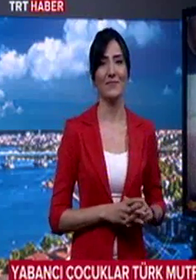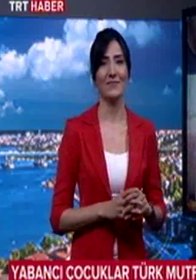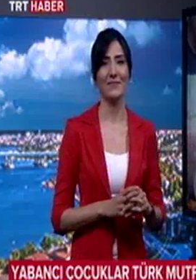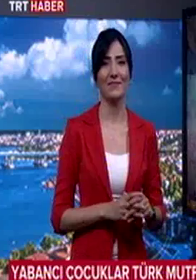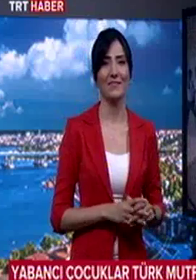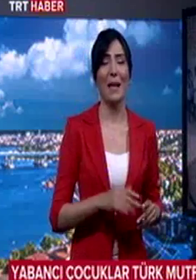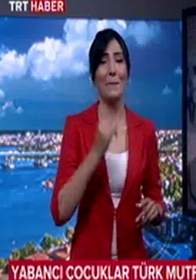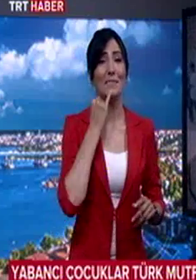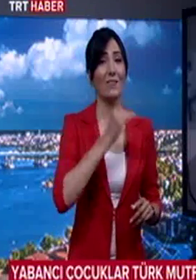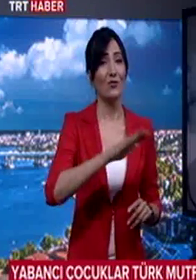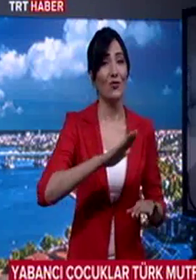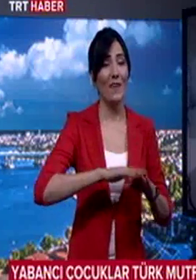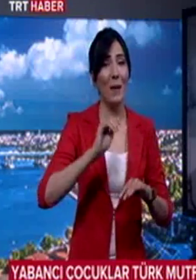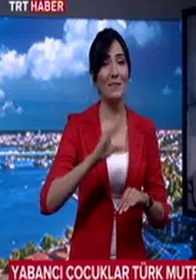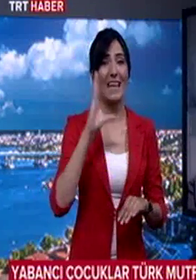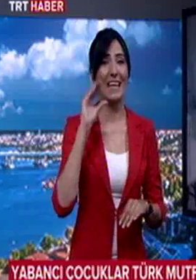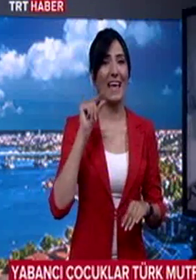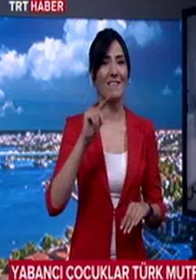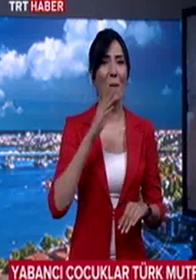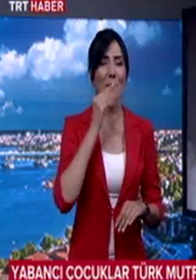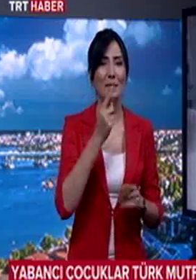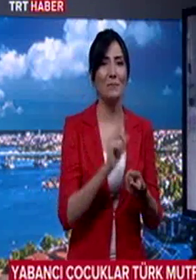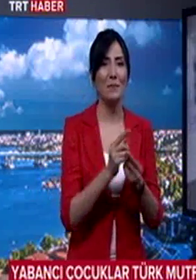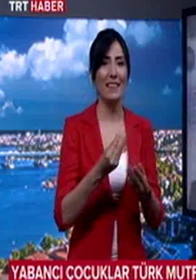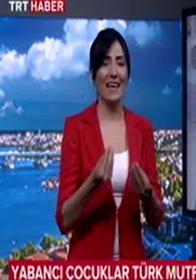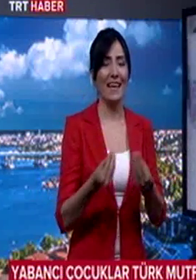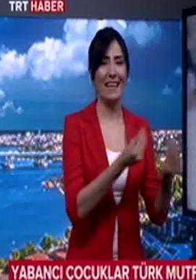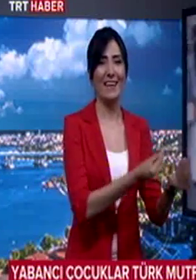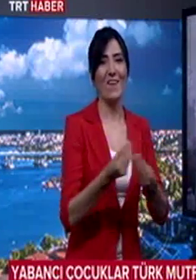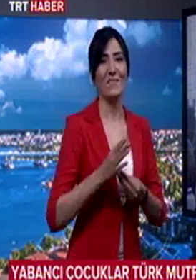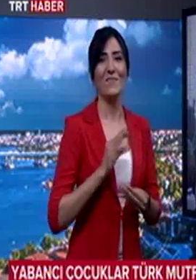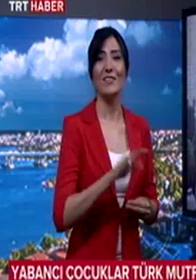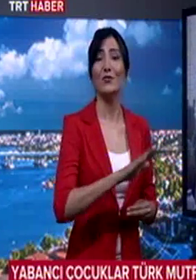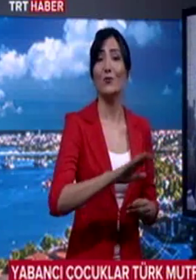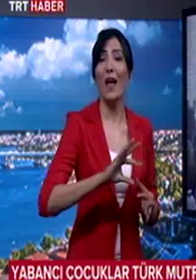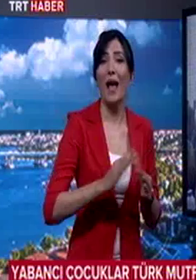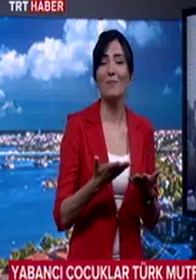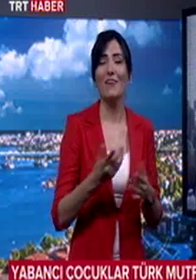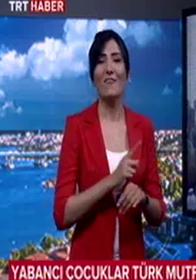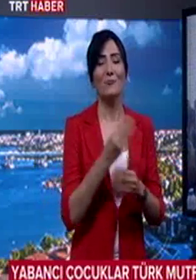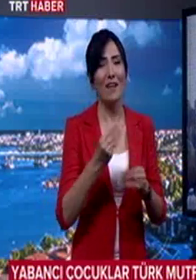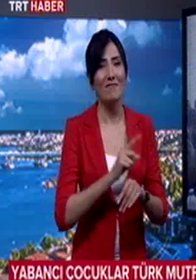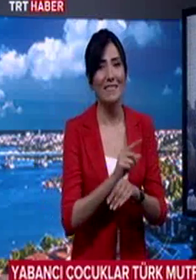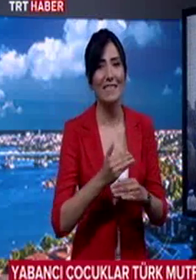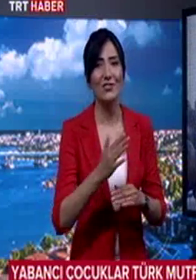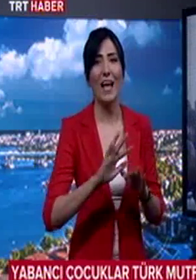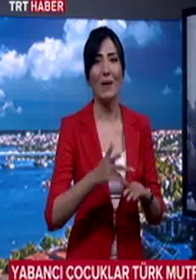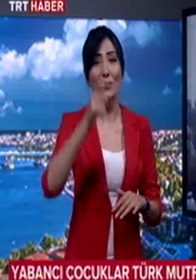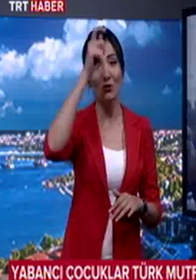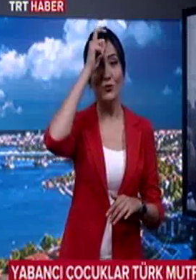Misafir çocuklar yaptıkları kek ve pastaları birbirlerine ikram etti. Çocuklar hem hoşça vakit geçirdi hem de Türk mutfağını